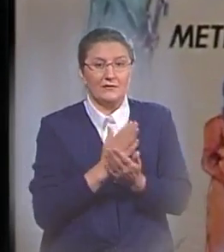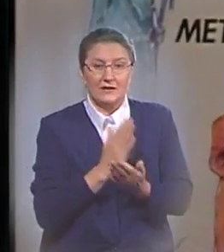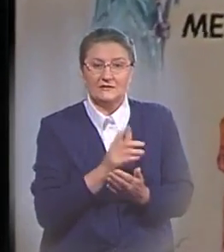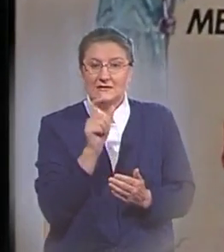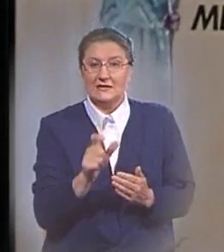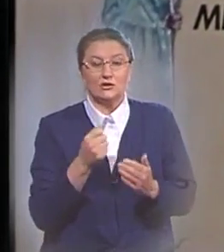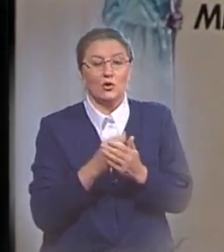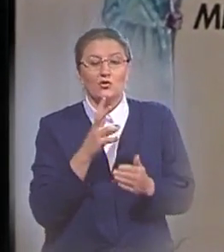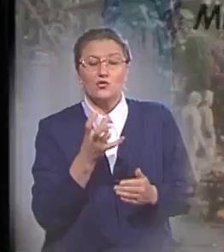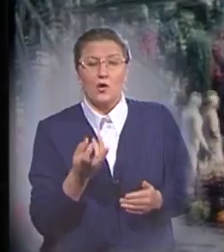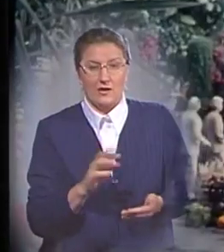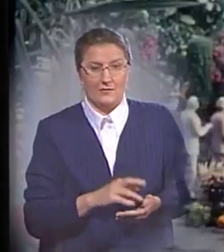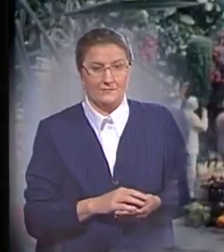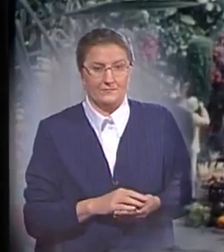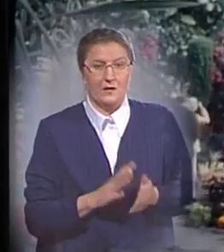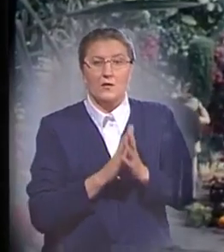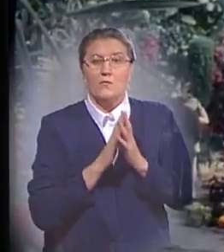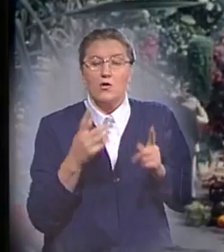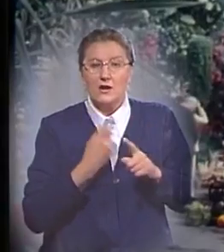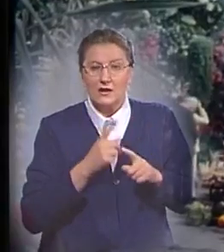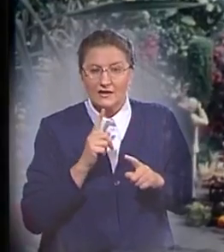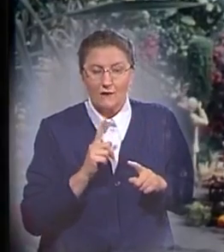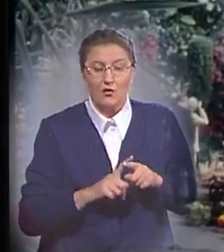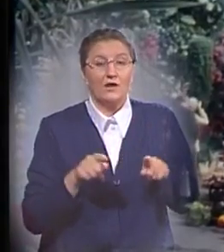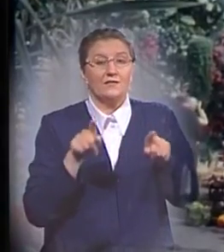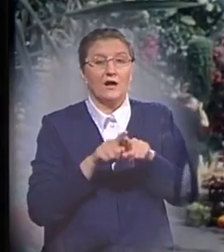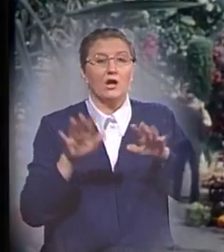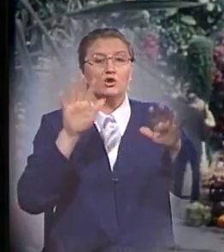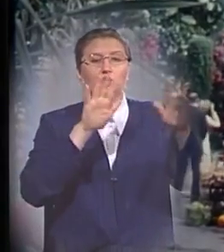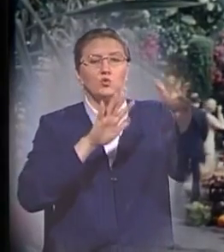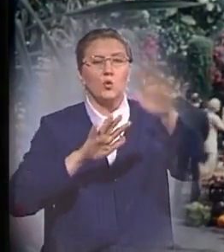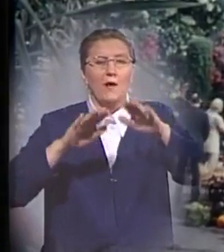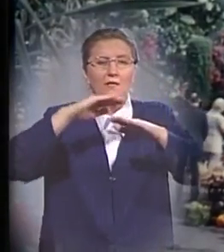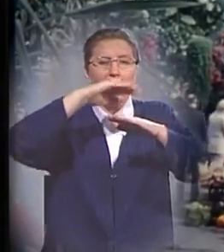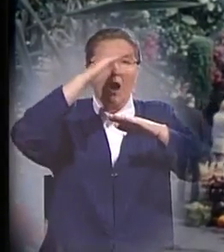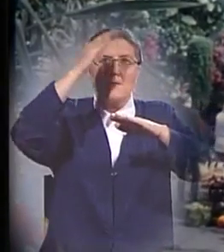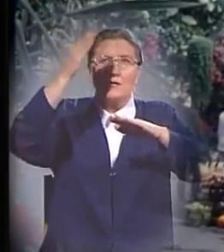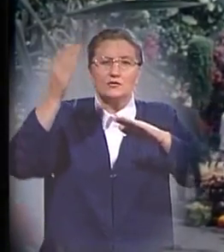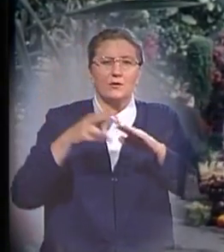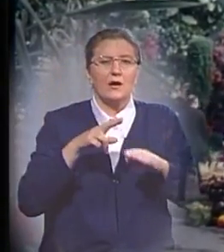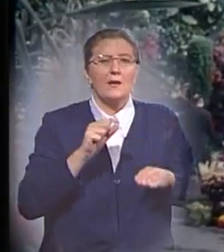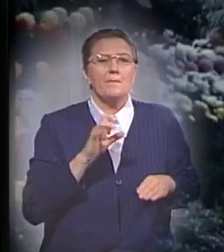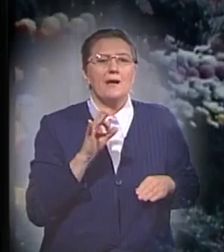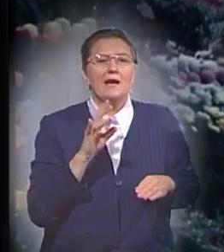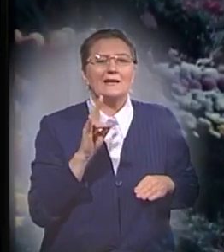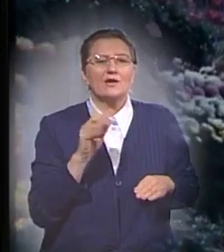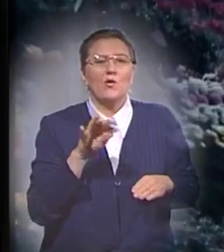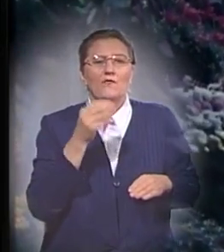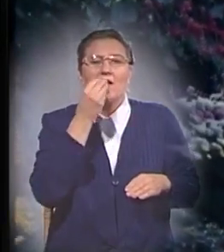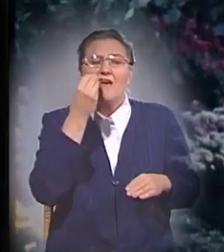потопа. Более того, такая туманная оболочка вызывала парниковый эффект, следовательно, на всей